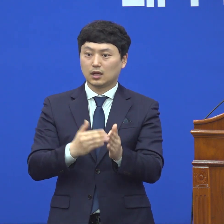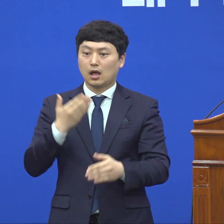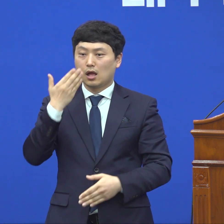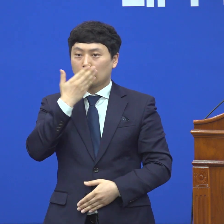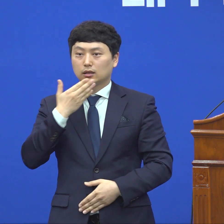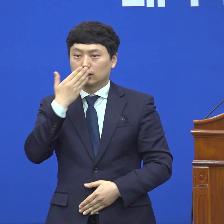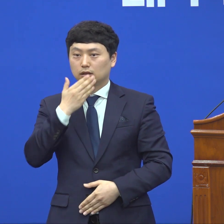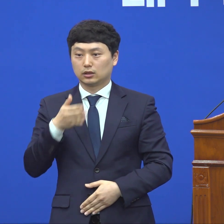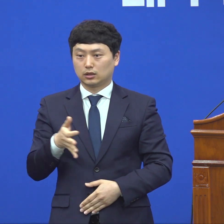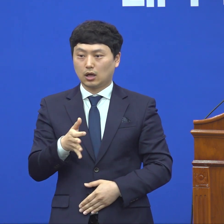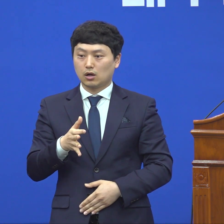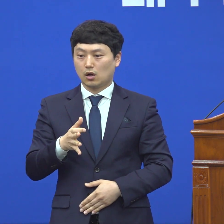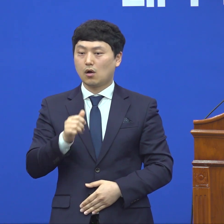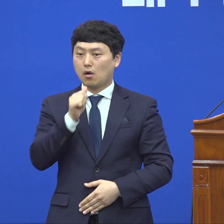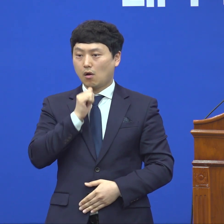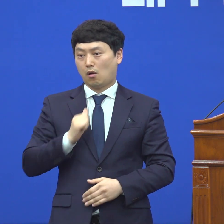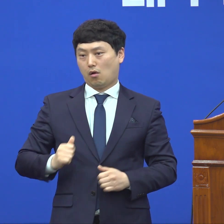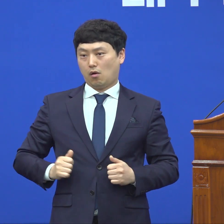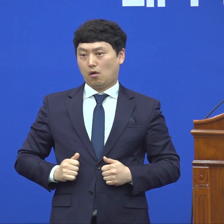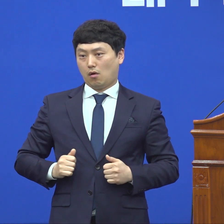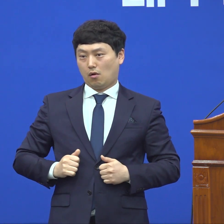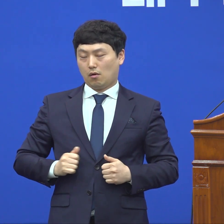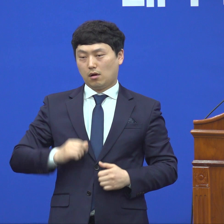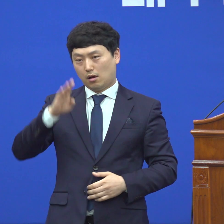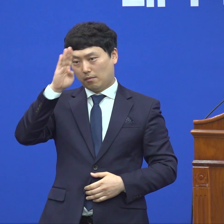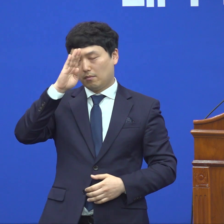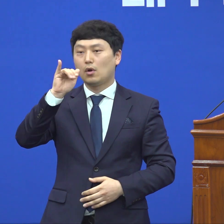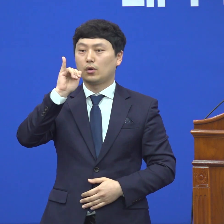당뇨와 안성심질환이 있으셨습니다.